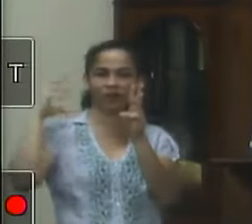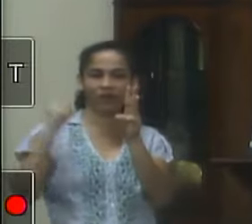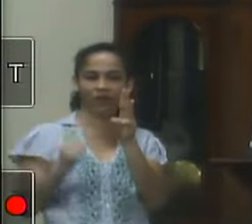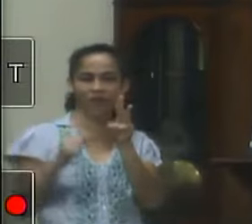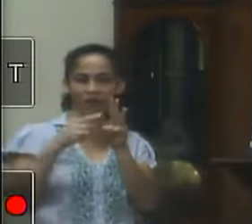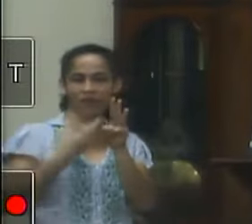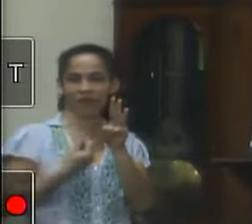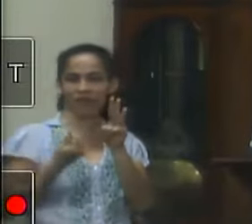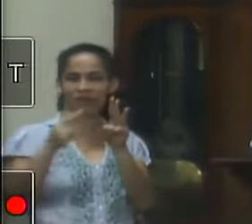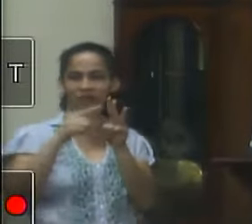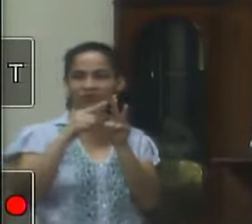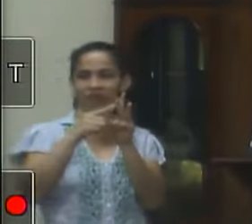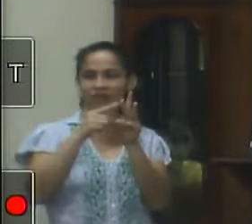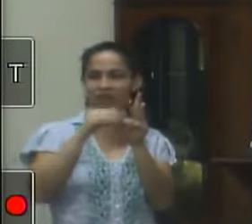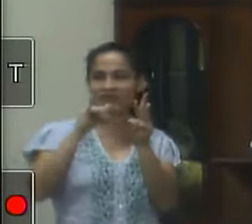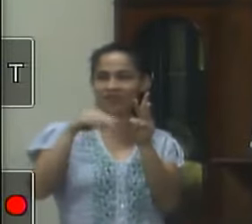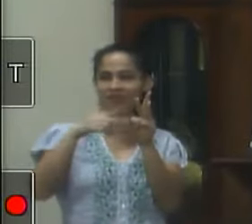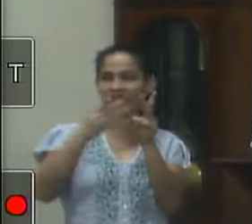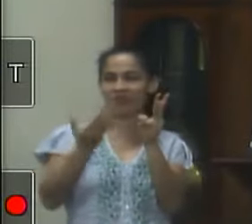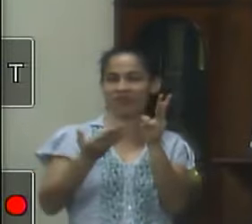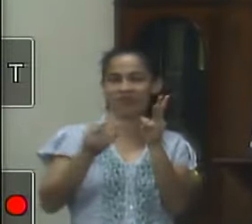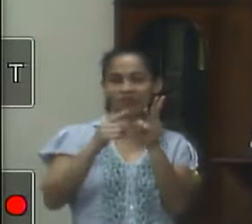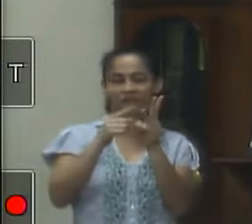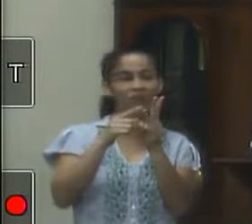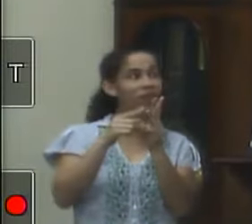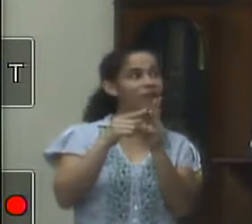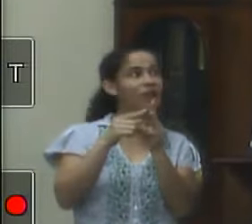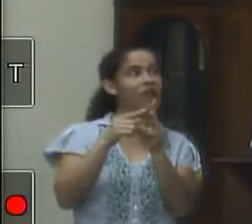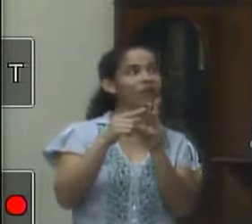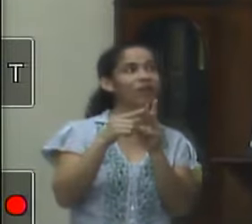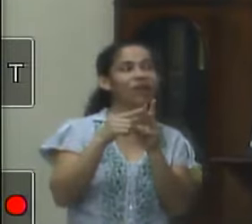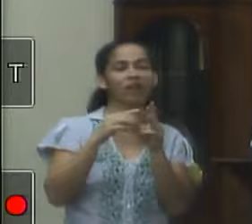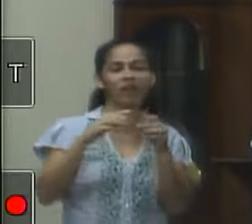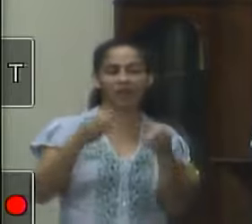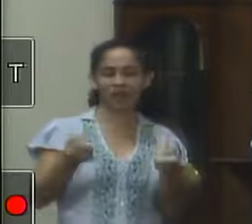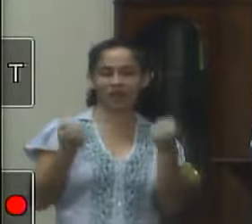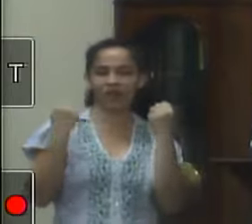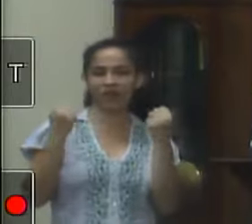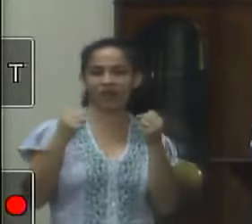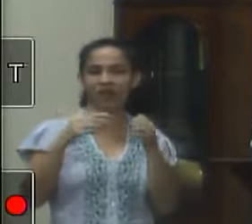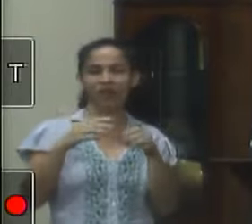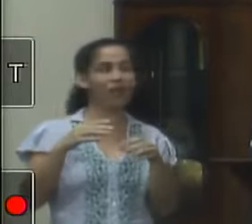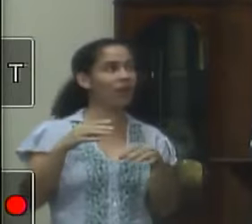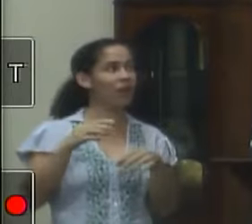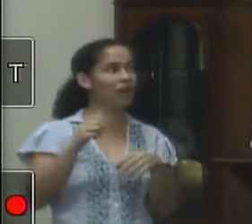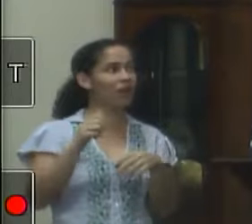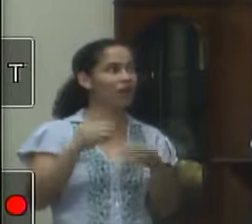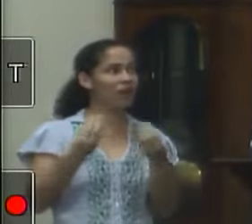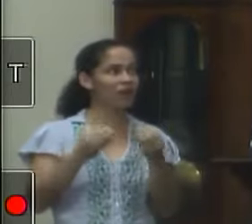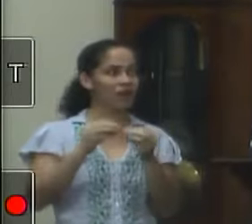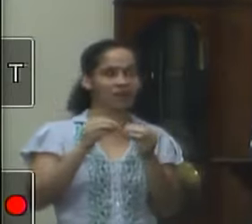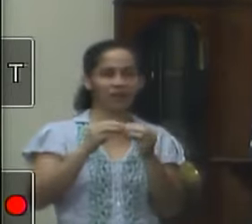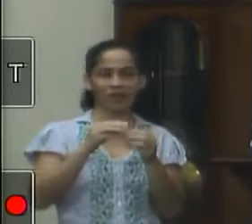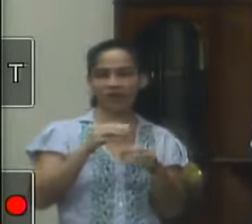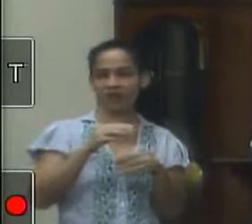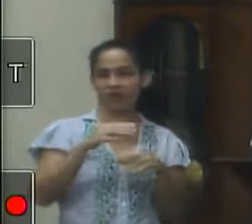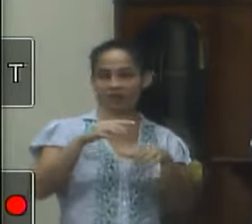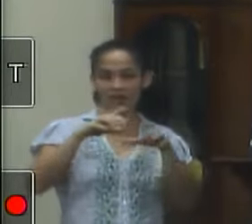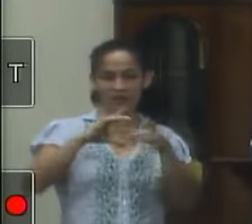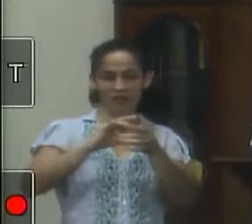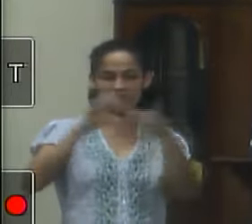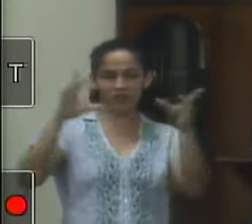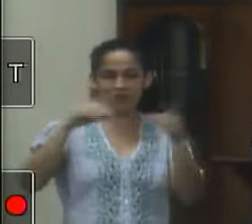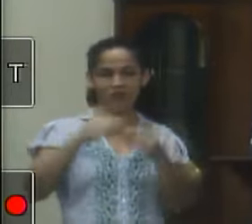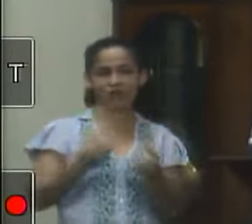da minha indicação de hoje e o segundo aquela academia o ar lindo já é de valença está inadmissível a